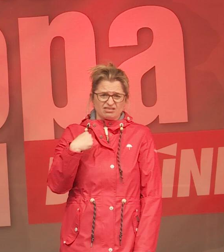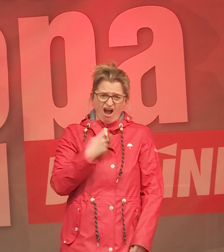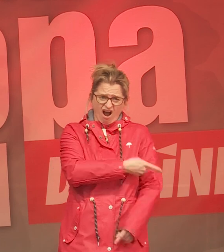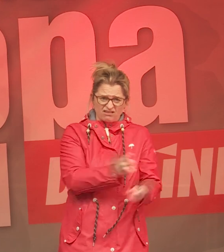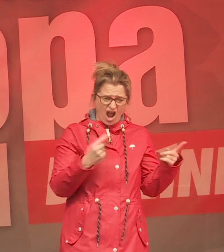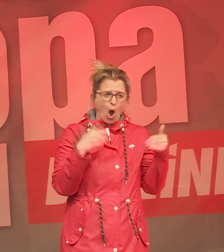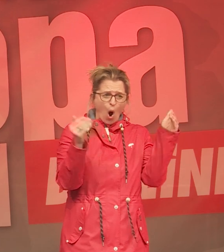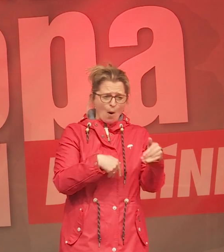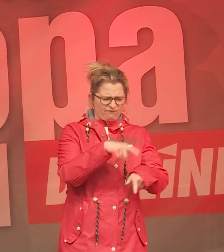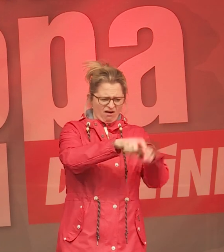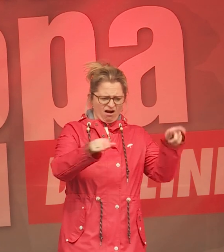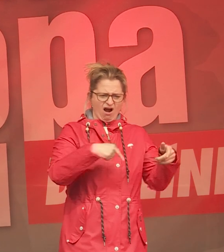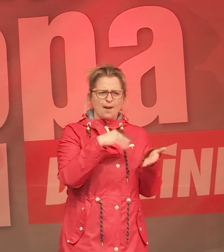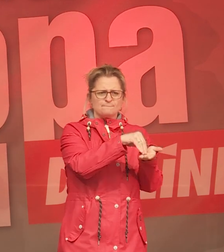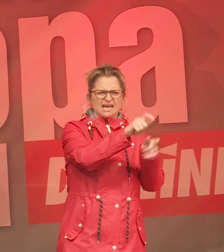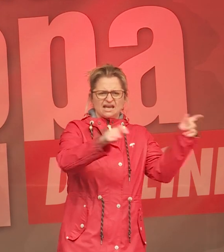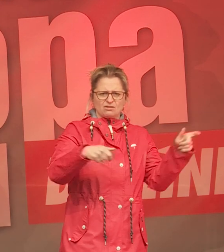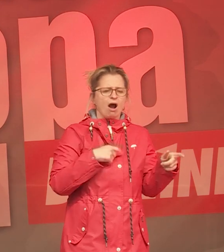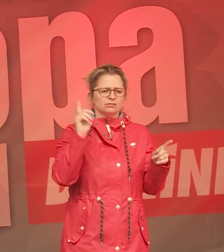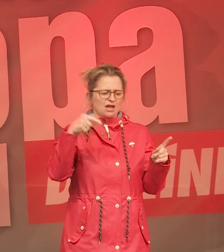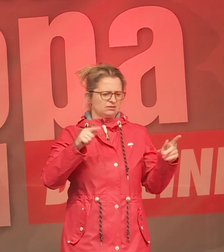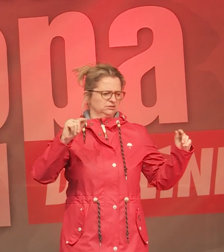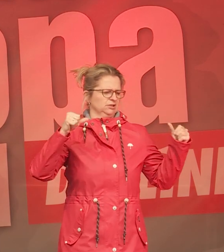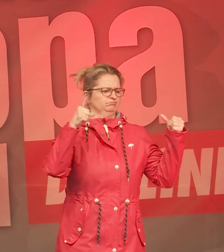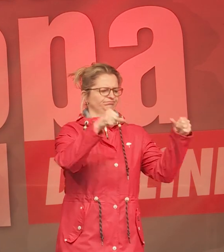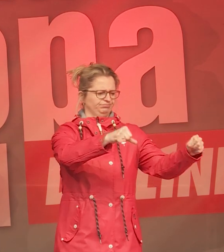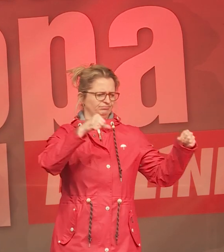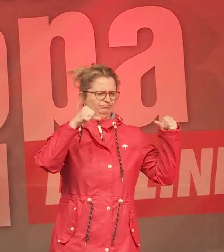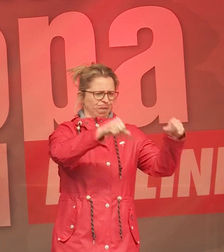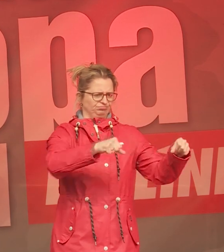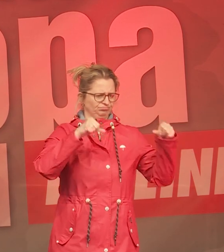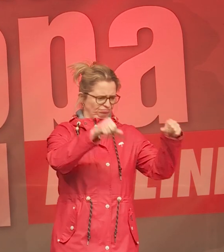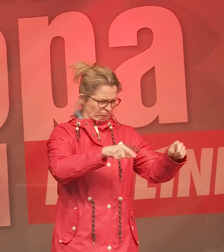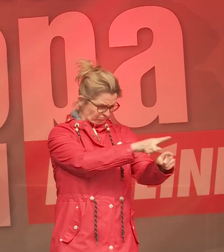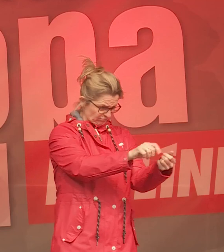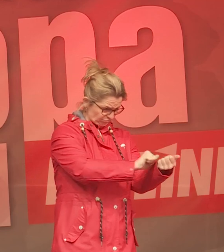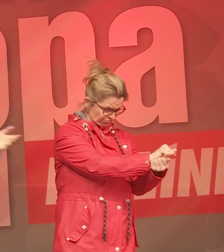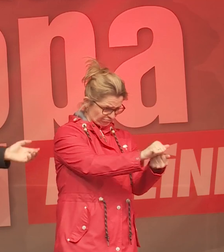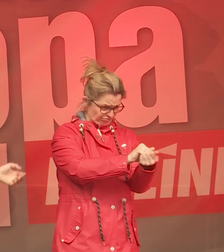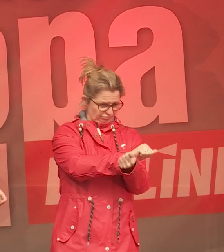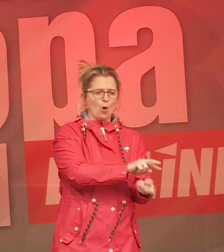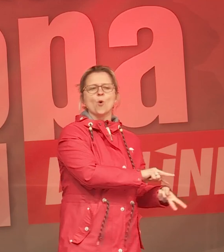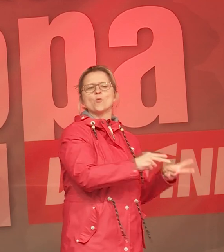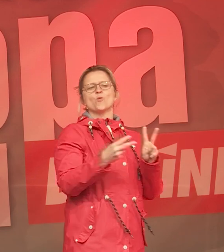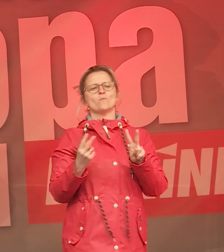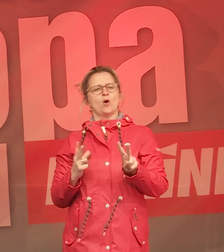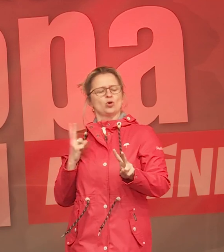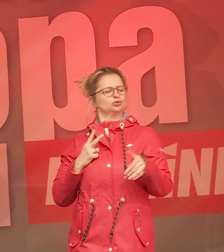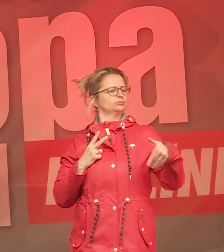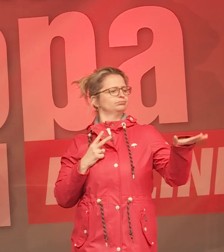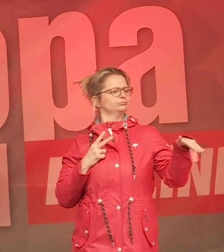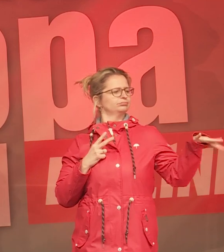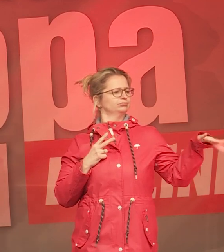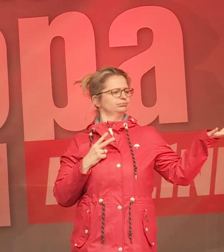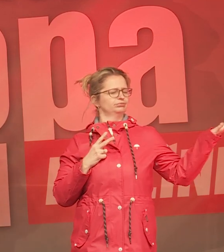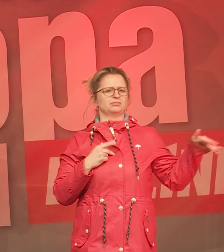Verschleiß gefahren werden. Und wenn sie richtig kaputt sind, dann macht man eine Luxusmodernisierung und die Leute fliegen alle raus, weil sie